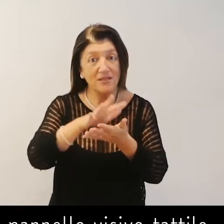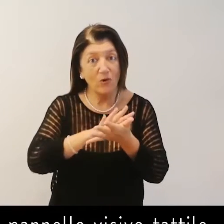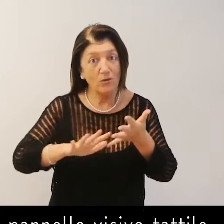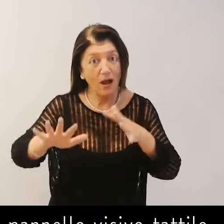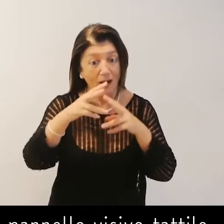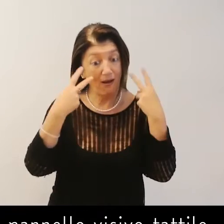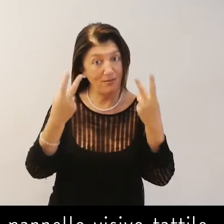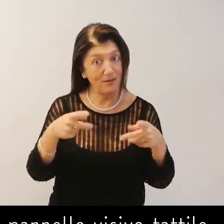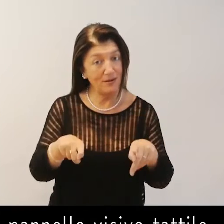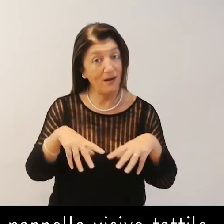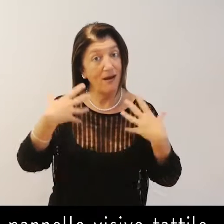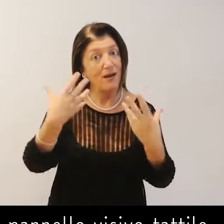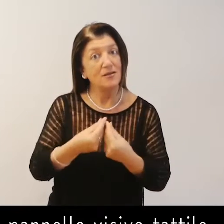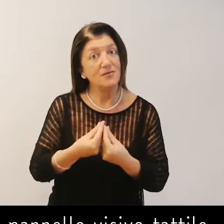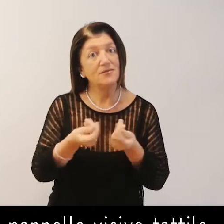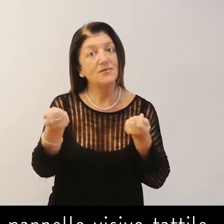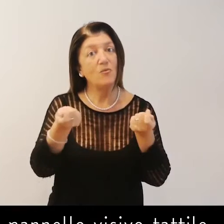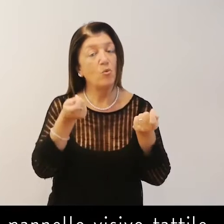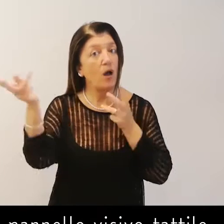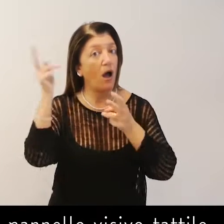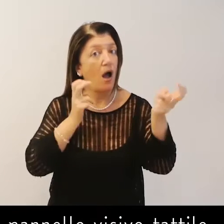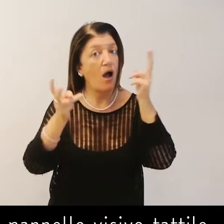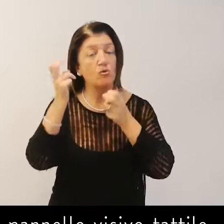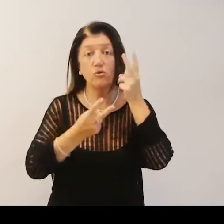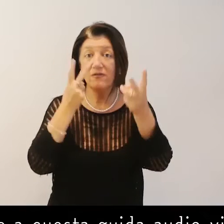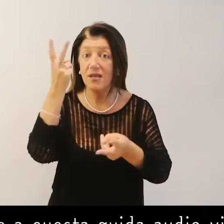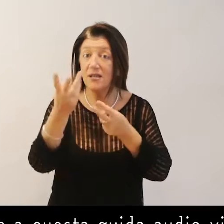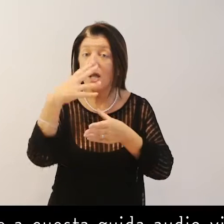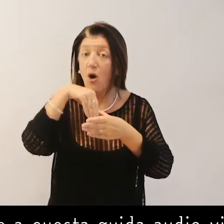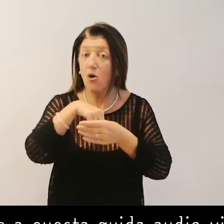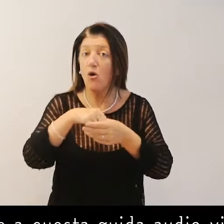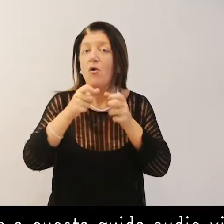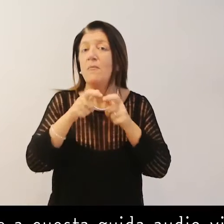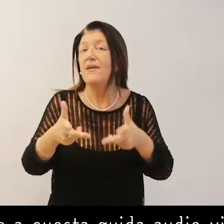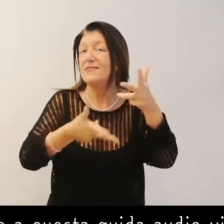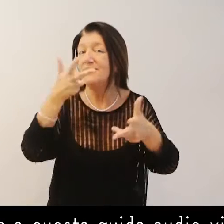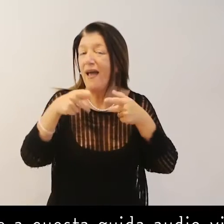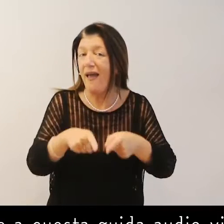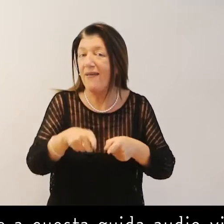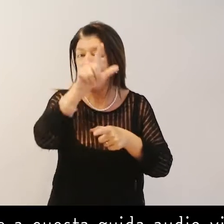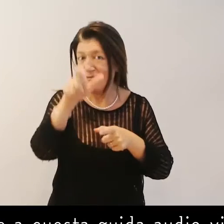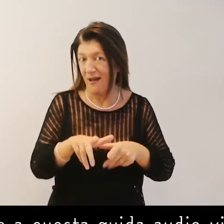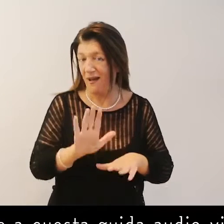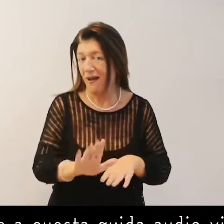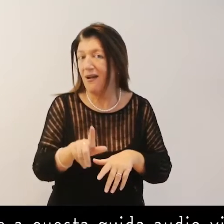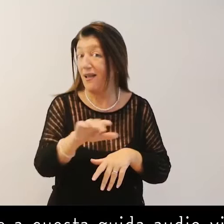Il pannello visivo tattile che hai davanti, assieme a questa guida audio-video, comprensiva di lingua dei segni